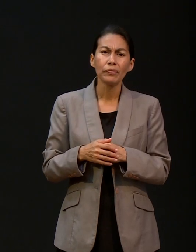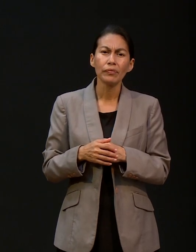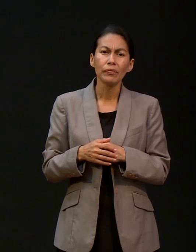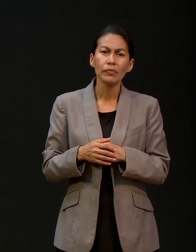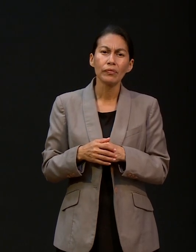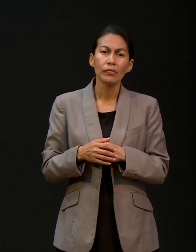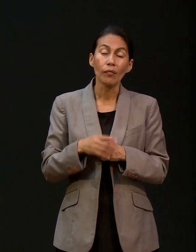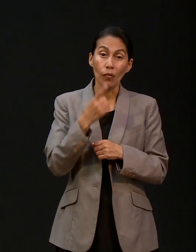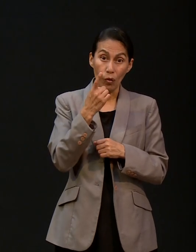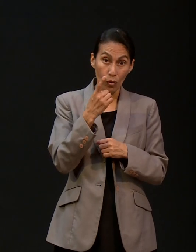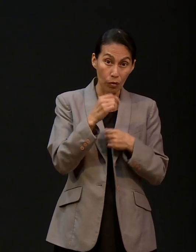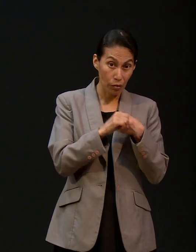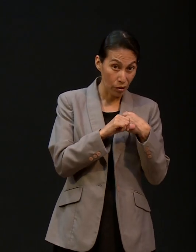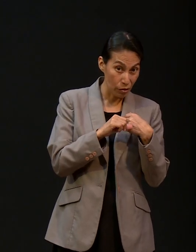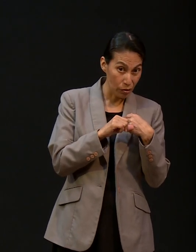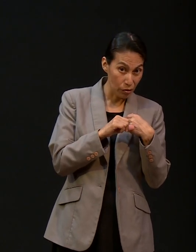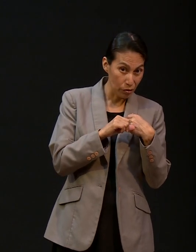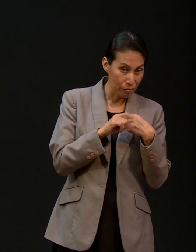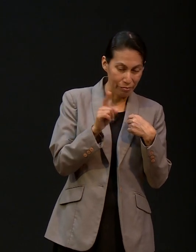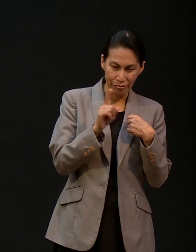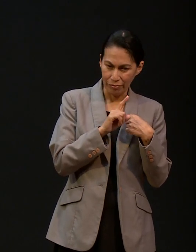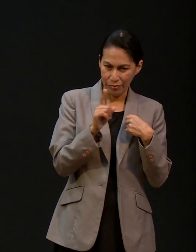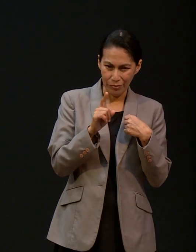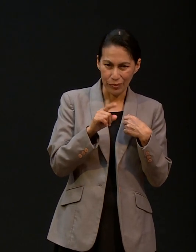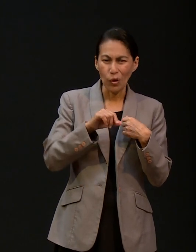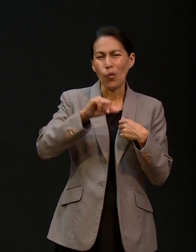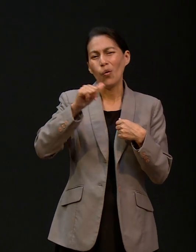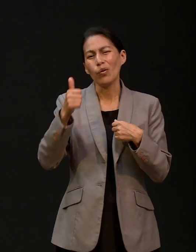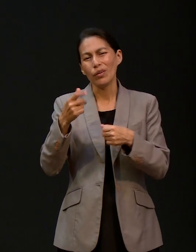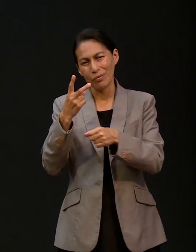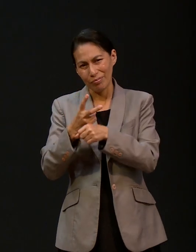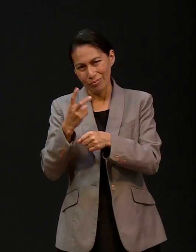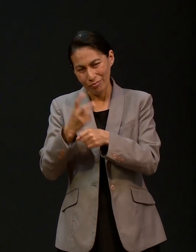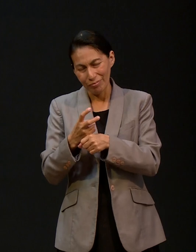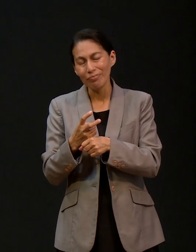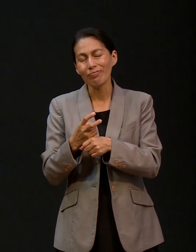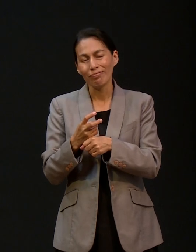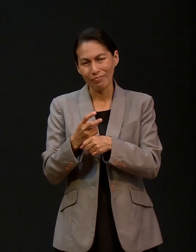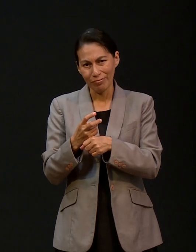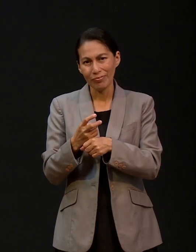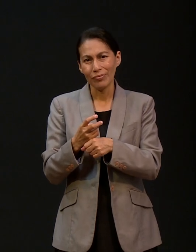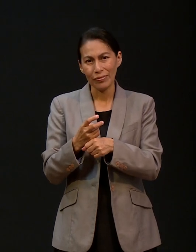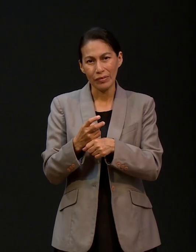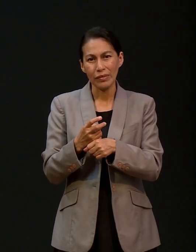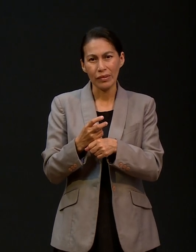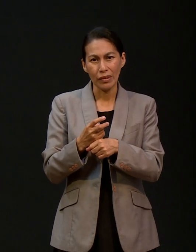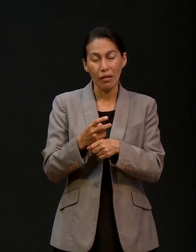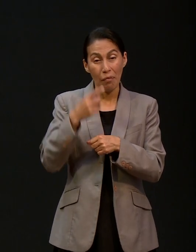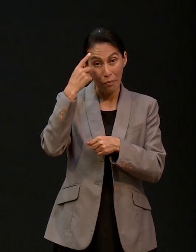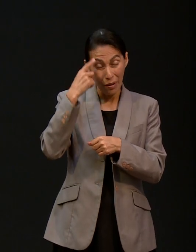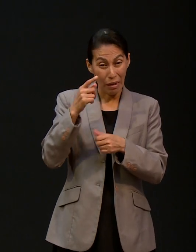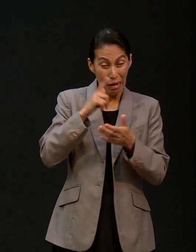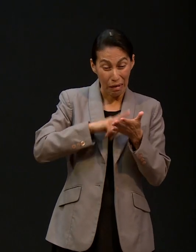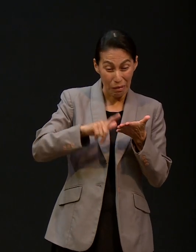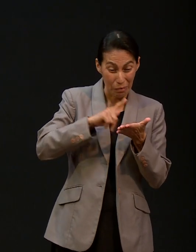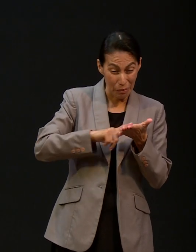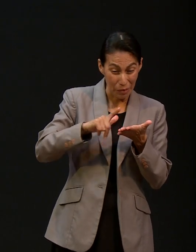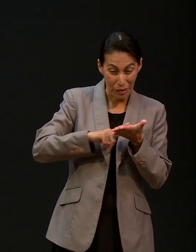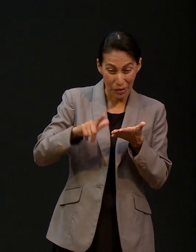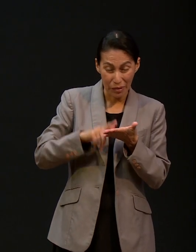una operación no fue suficiente, fue necesario una segunda operación para limpiar bien aquello